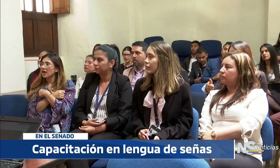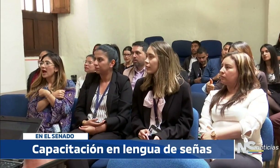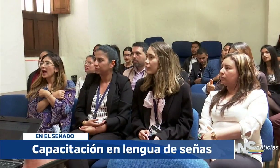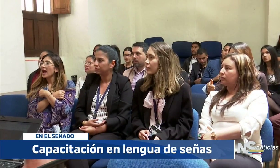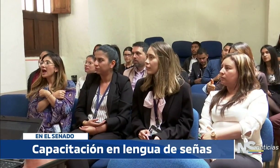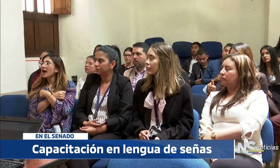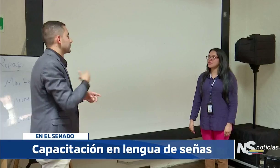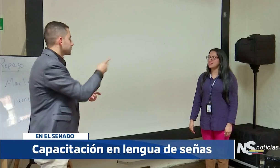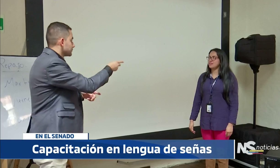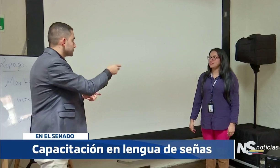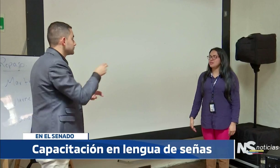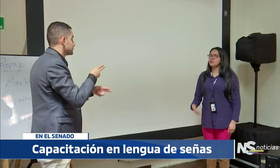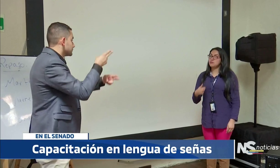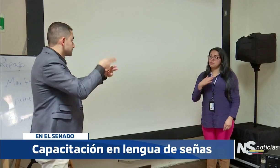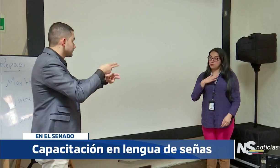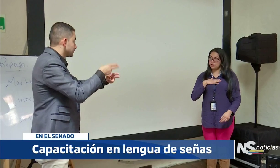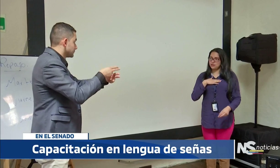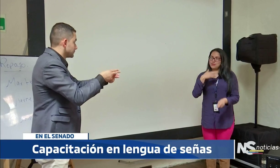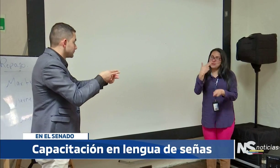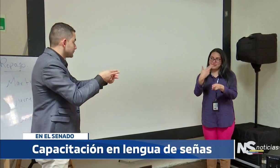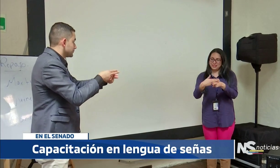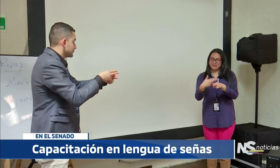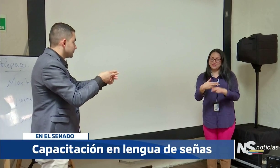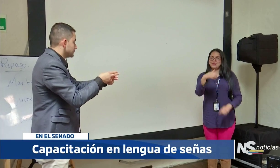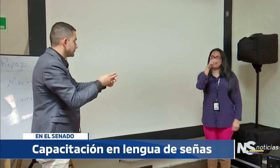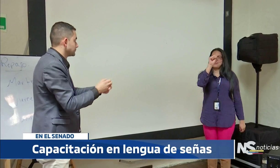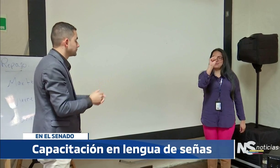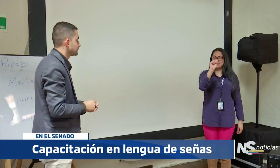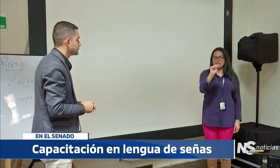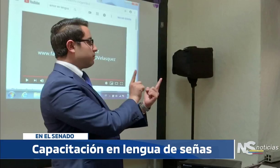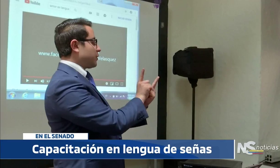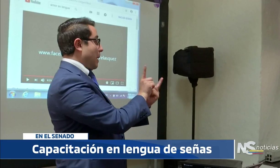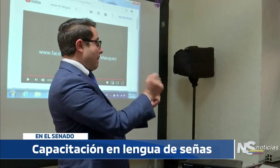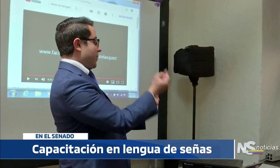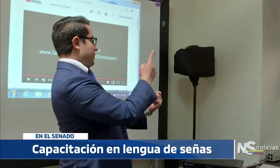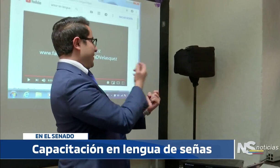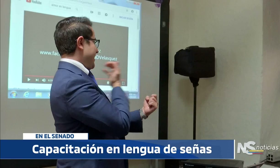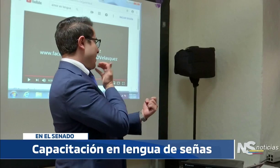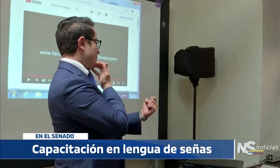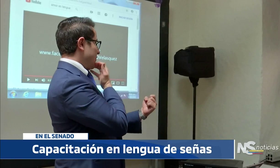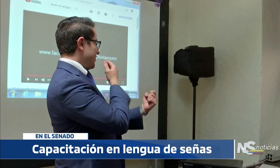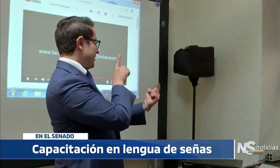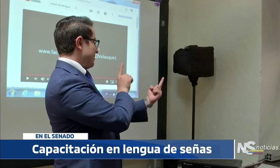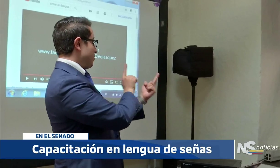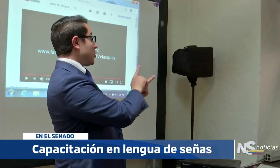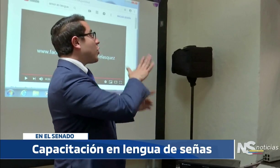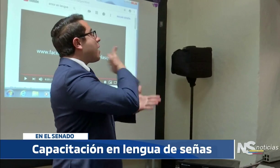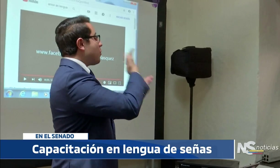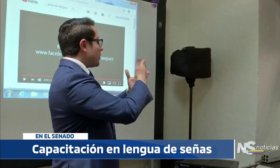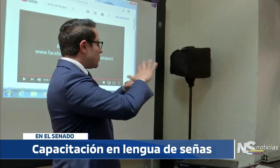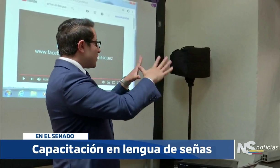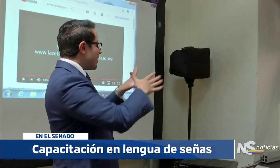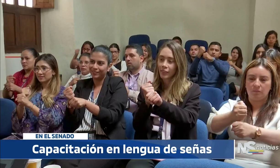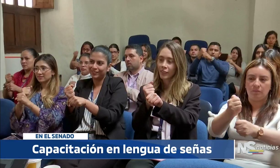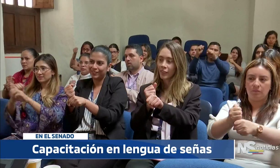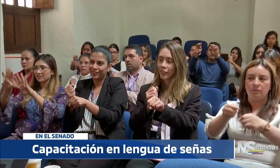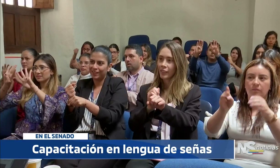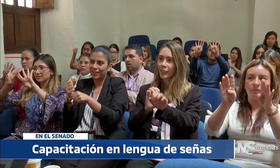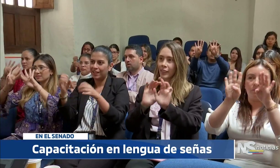Por esta razón, en cumplimiento del Plan Institucional de Capacitación del Congreso, se realizó un taller especializado a más de 30 funcionarios